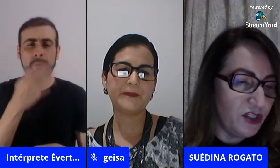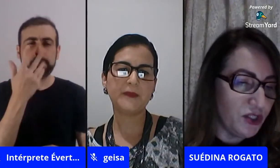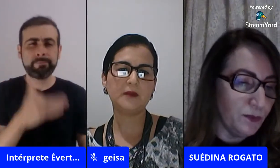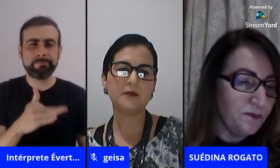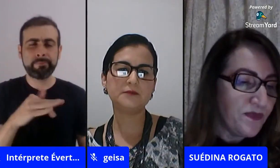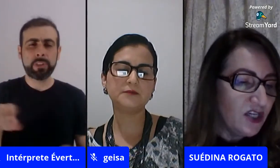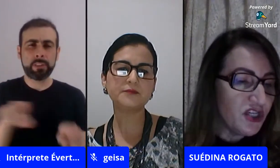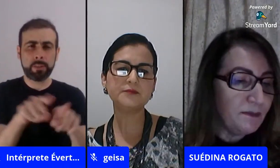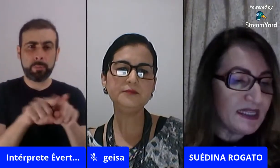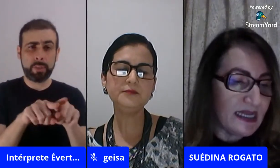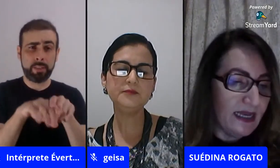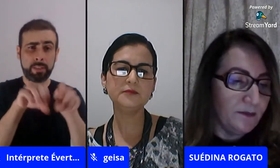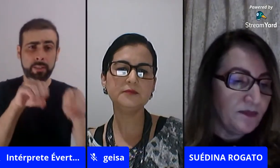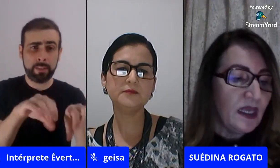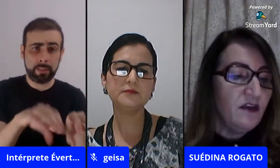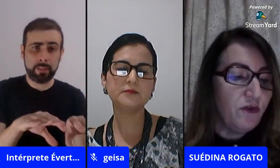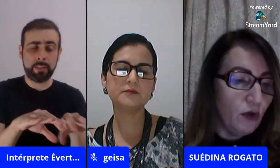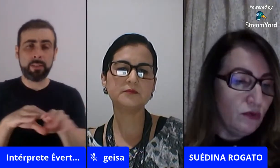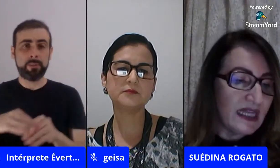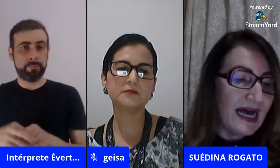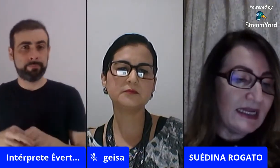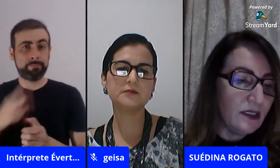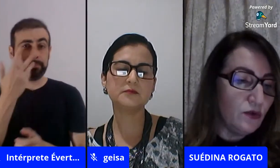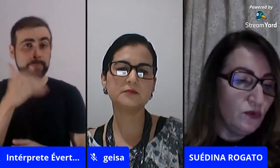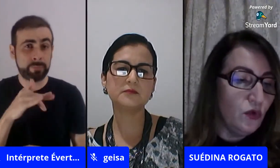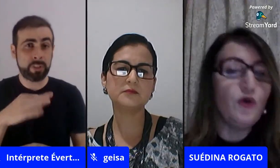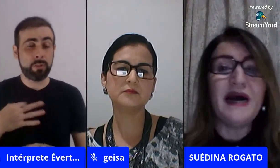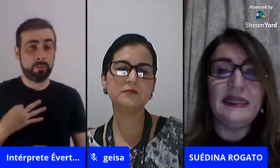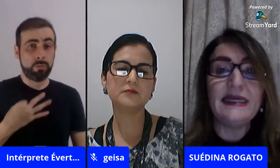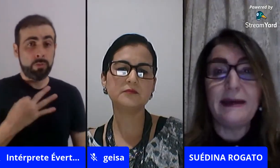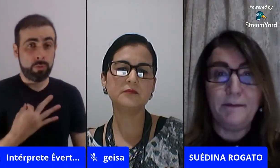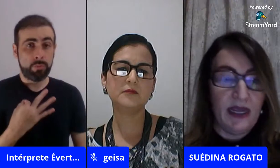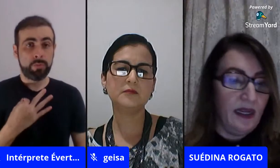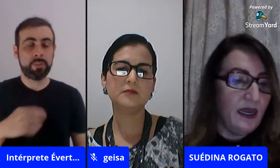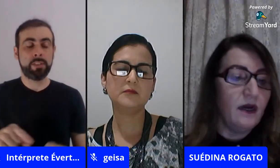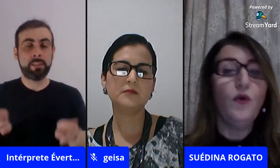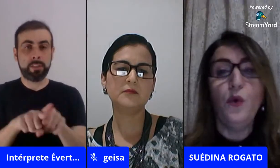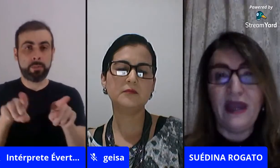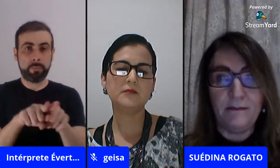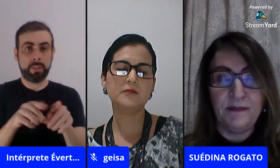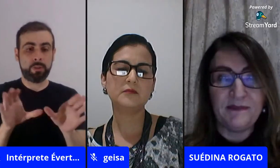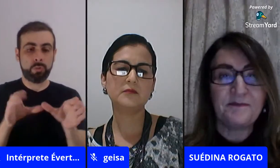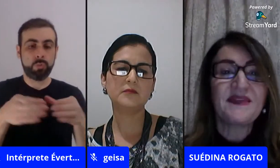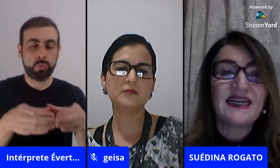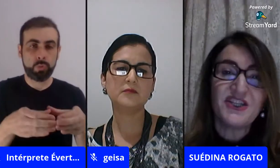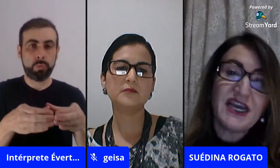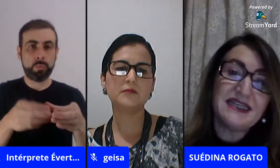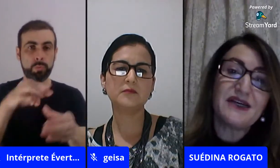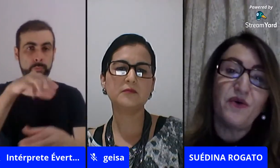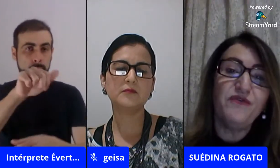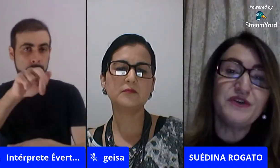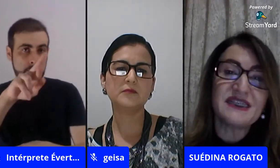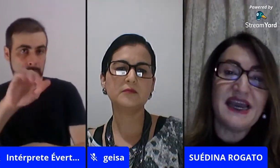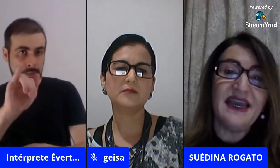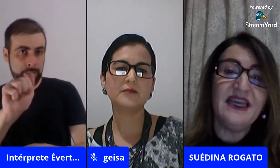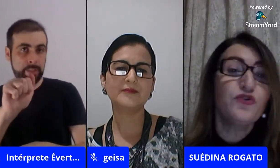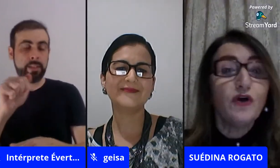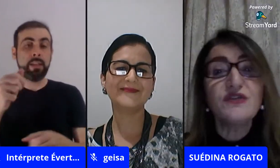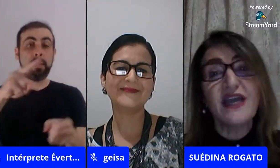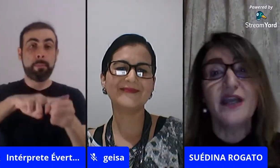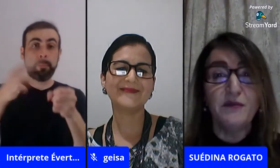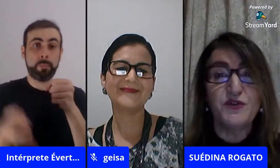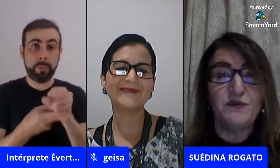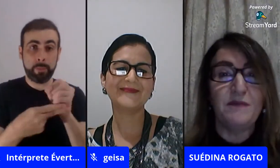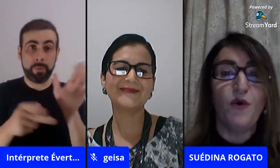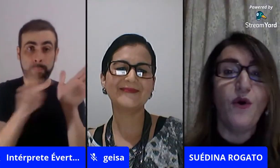educação infantil, GEPCE, e voluntária no Núcleo Maria da Penha, UEMP. Geisa, com você,